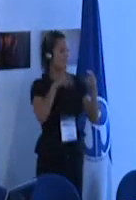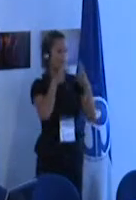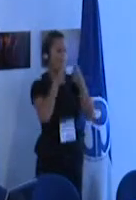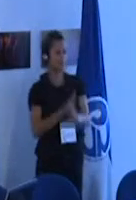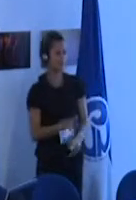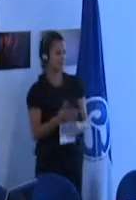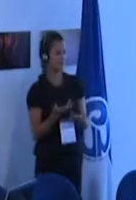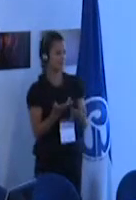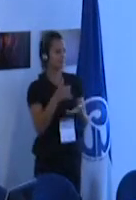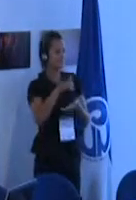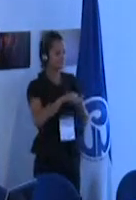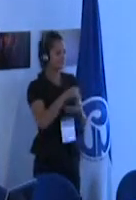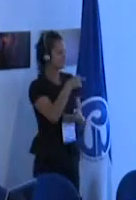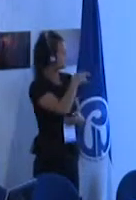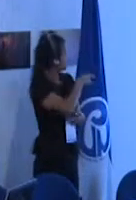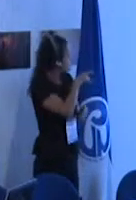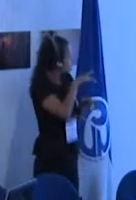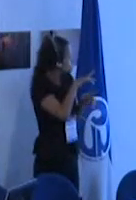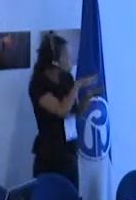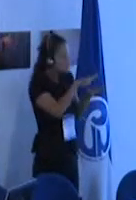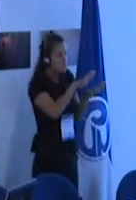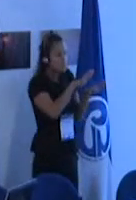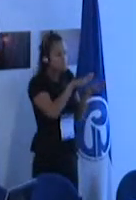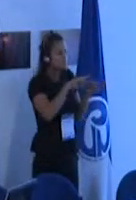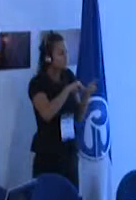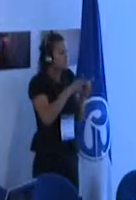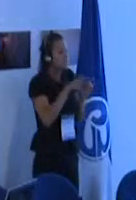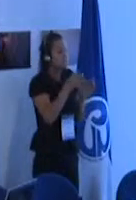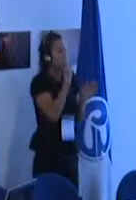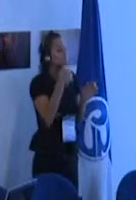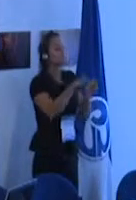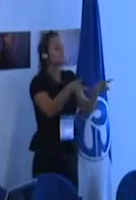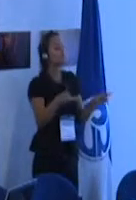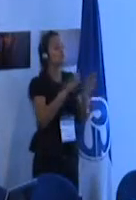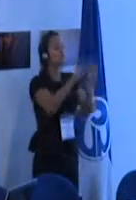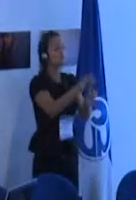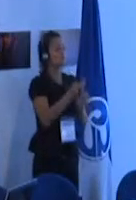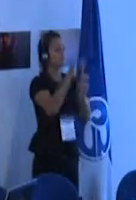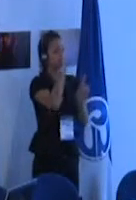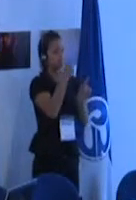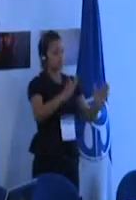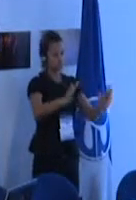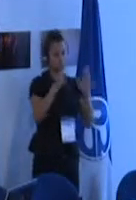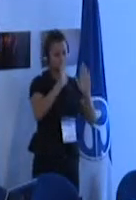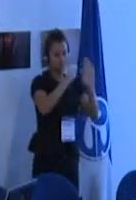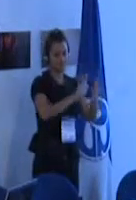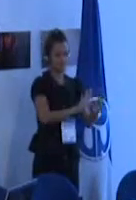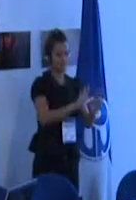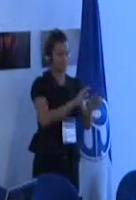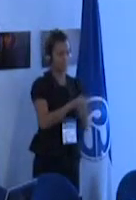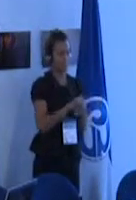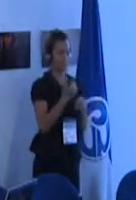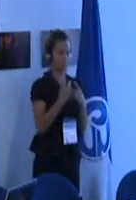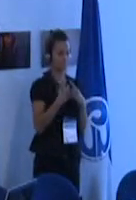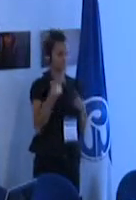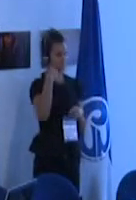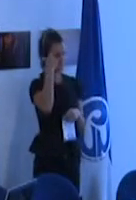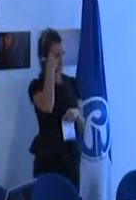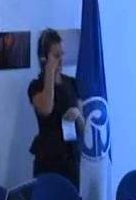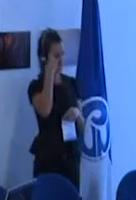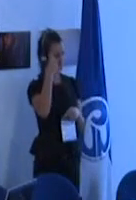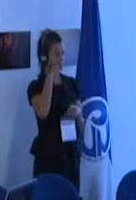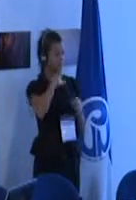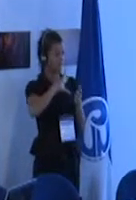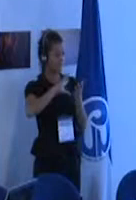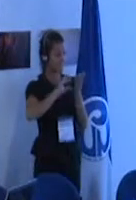en este caso es un establecimiento especializado. Entonces para mí el cambio de paradigma puede